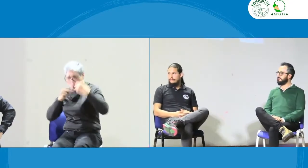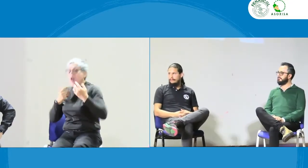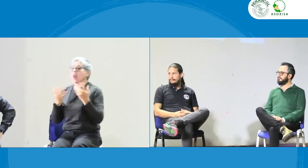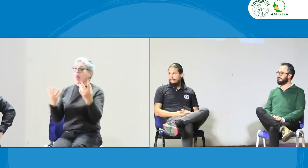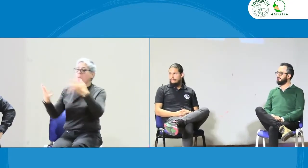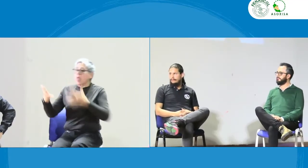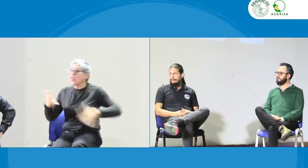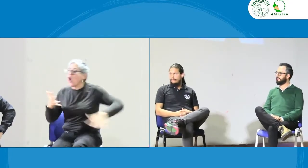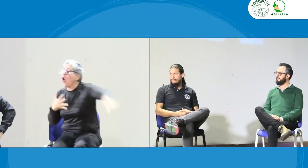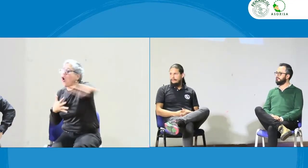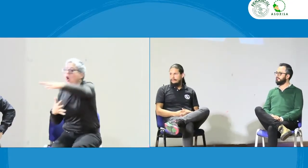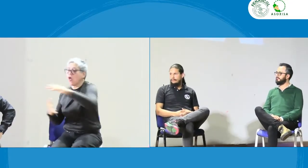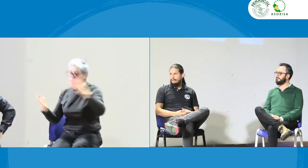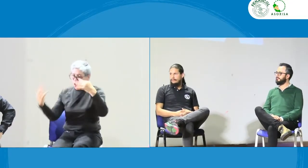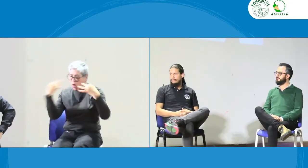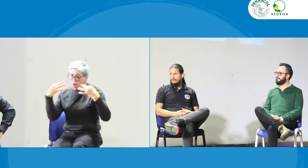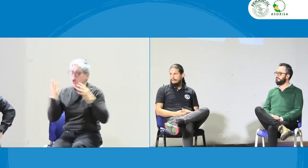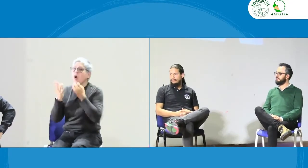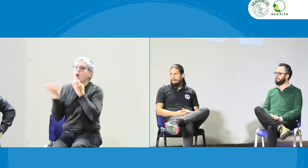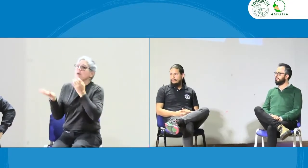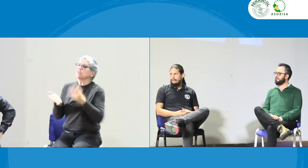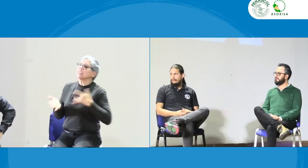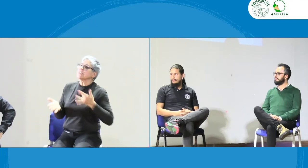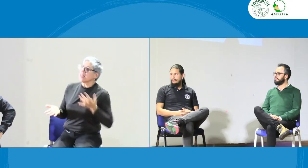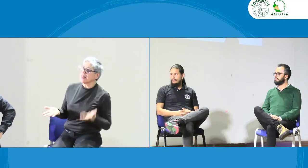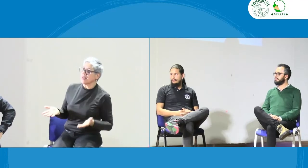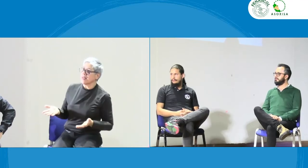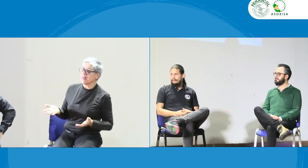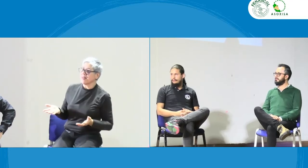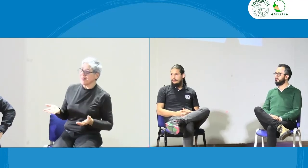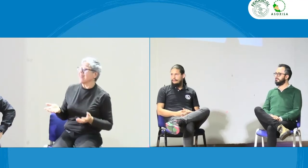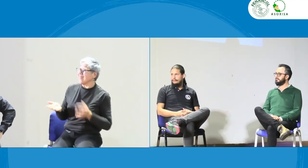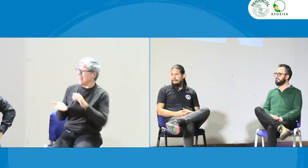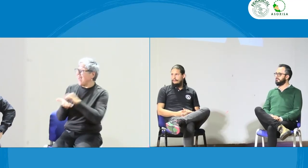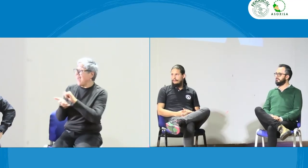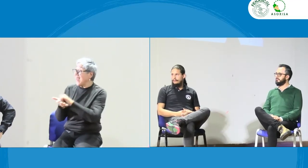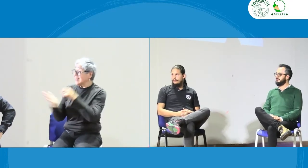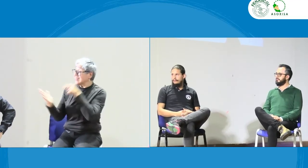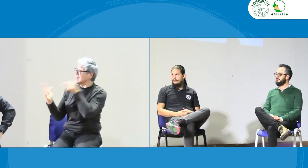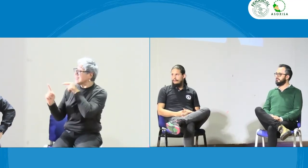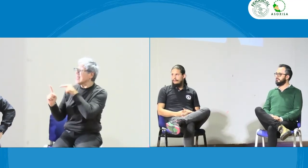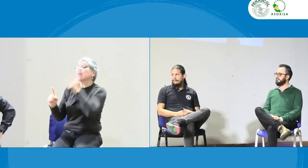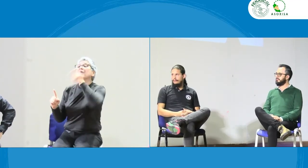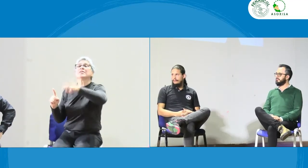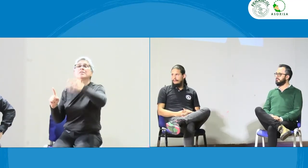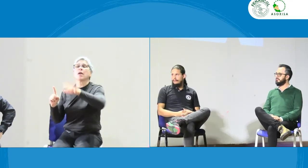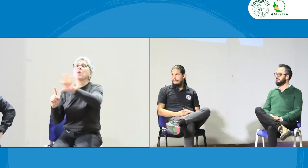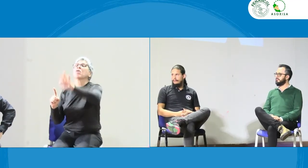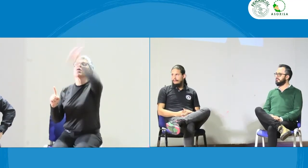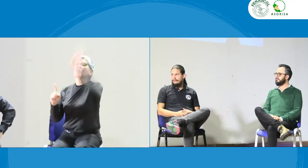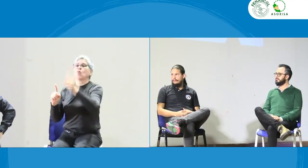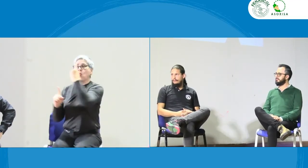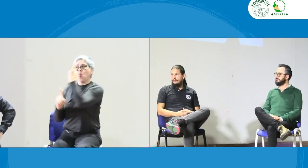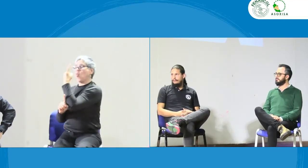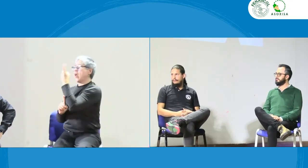a sí mismo sea alimentado por la propia percepción del intérprete y su ejercicio.